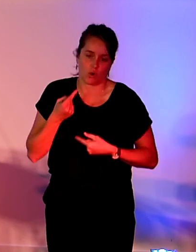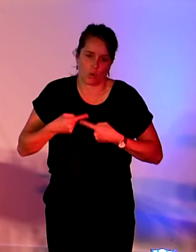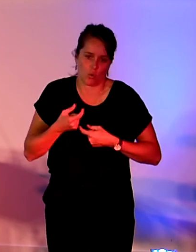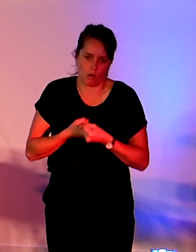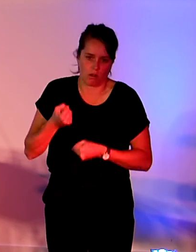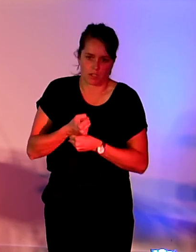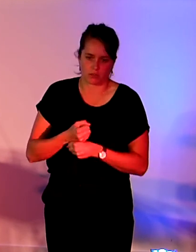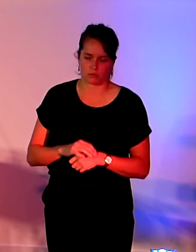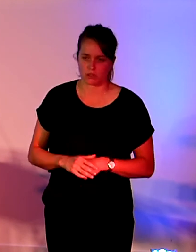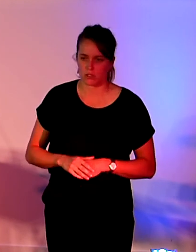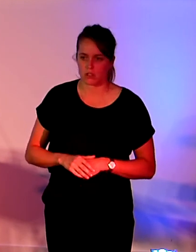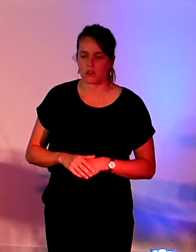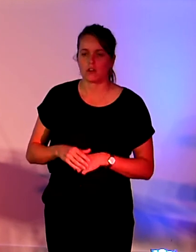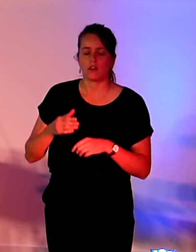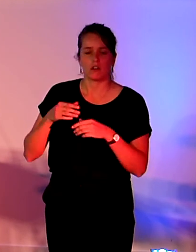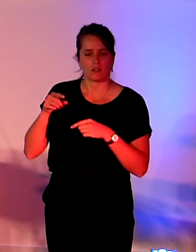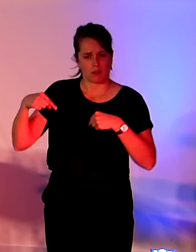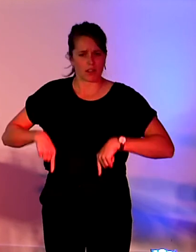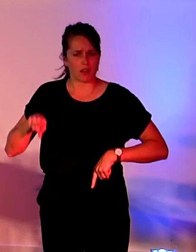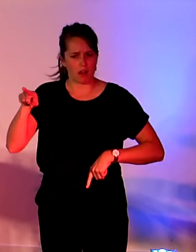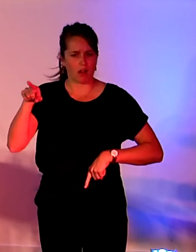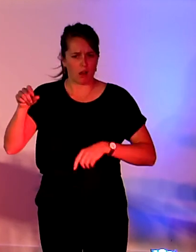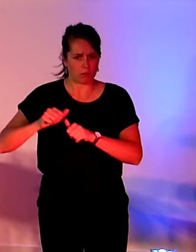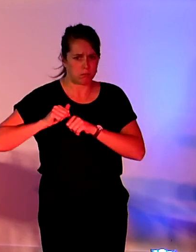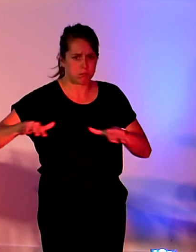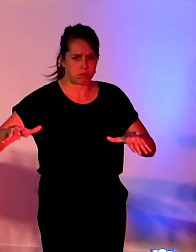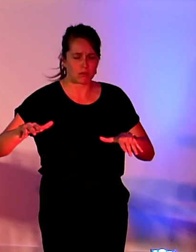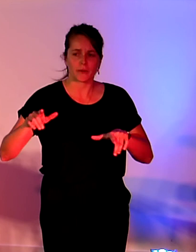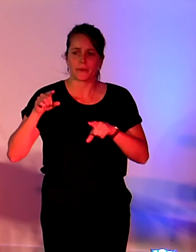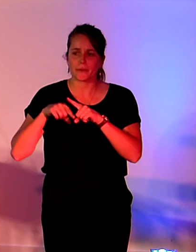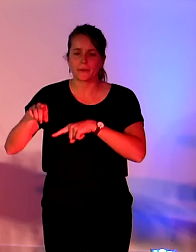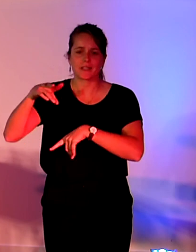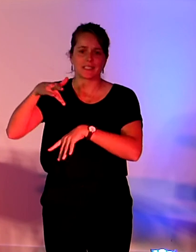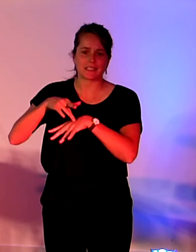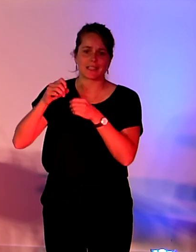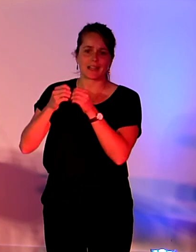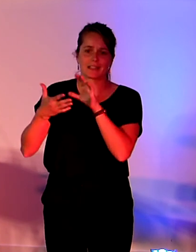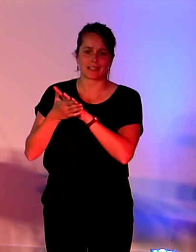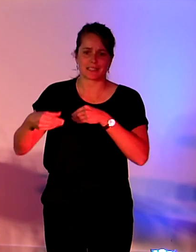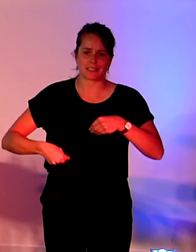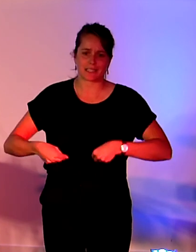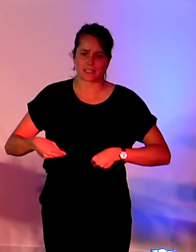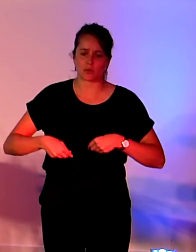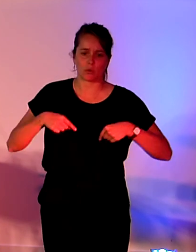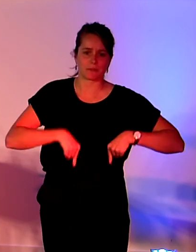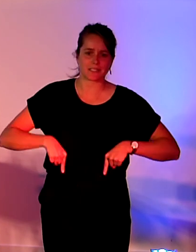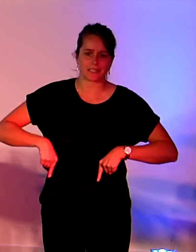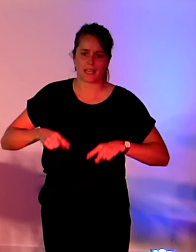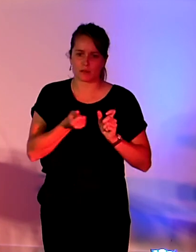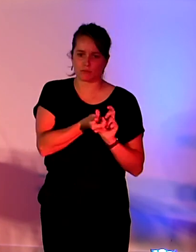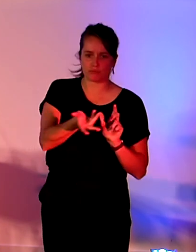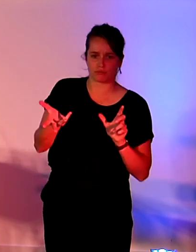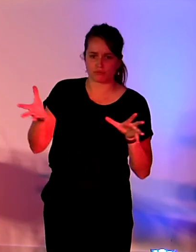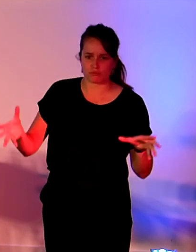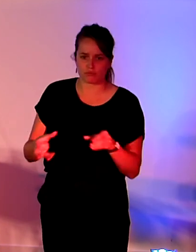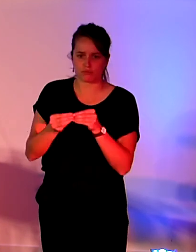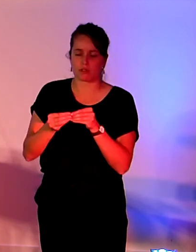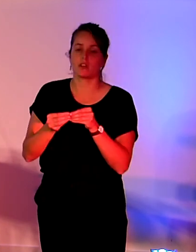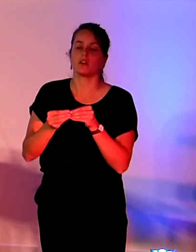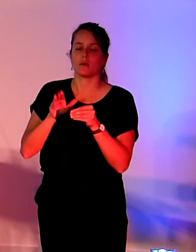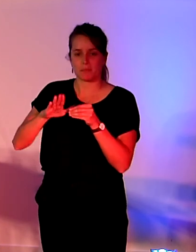au sein de l'État sur le site de la Direction interministérielle du numérique qui permet déjà d'avoir des clés.